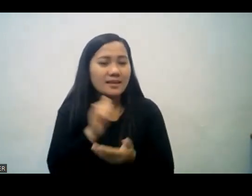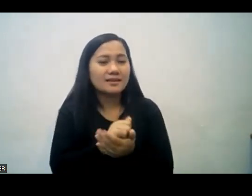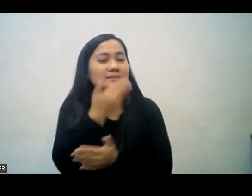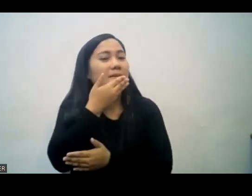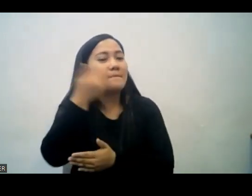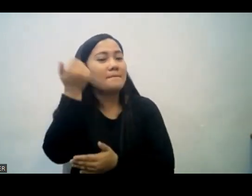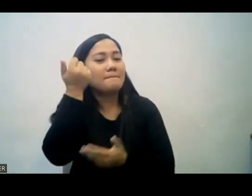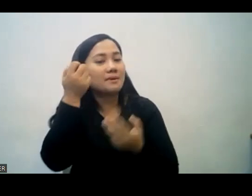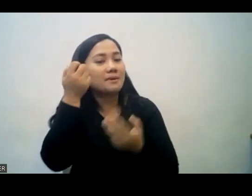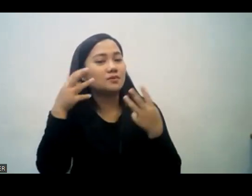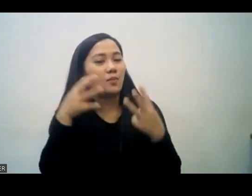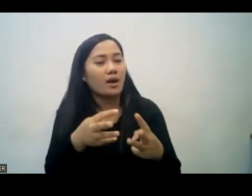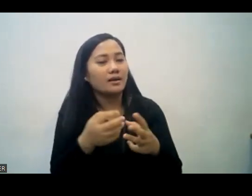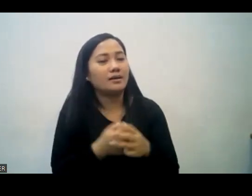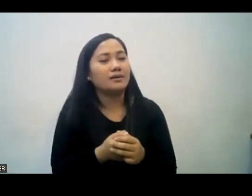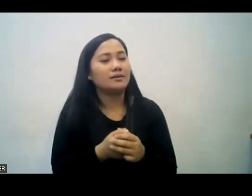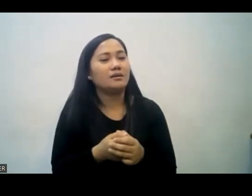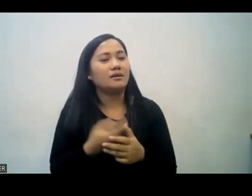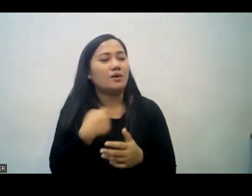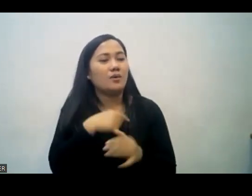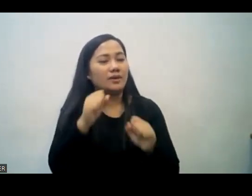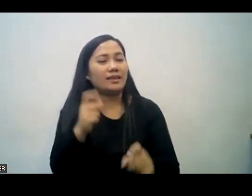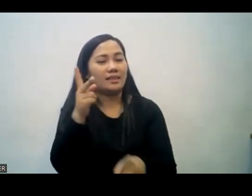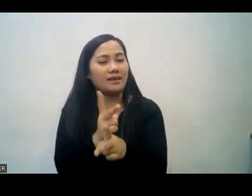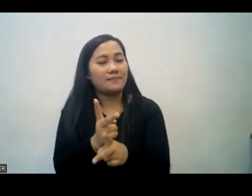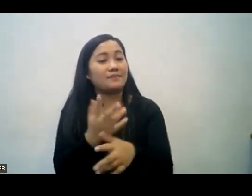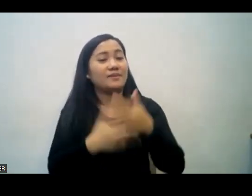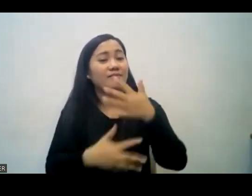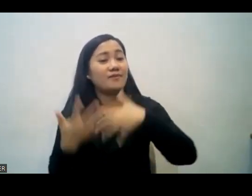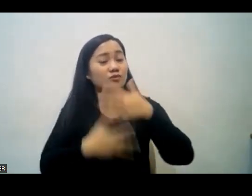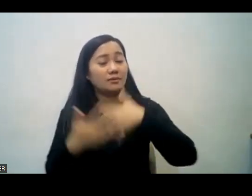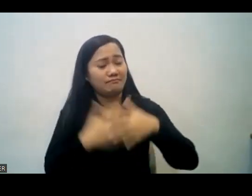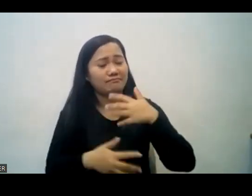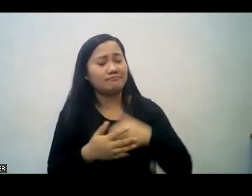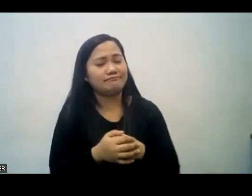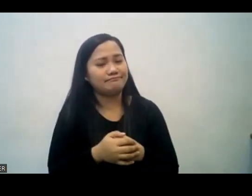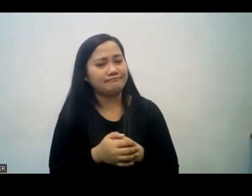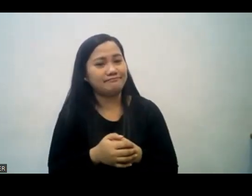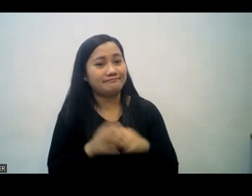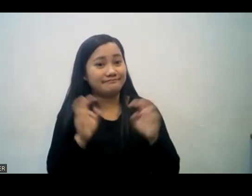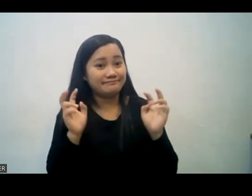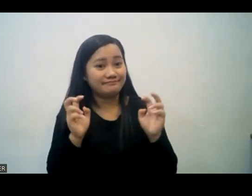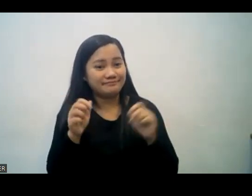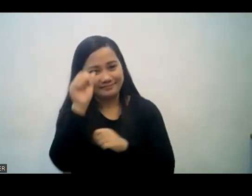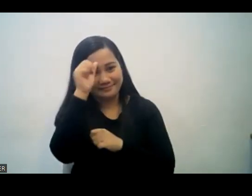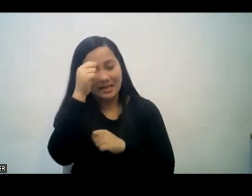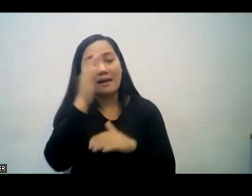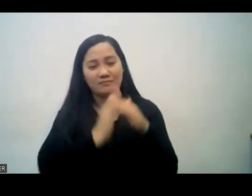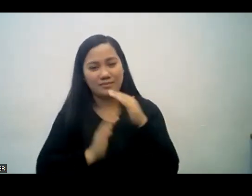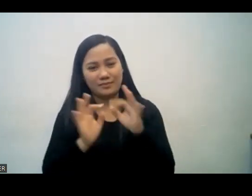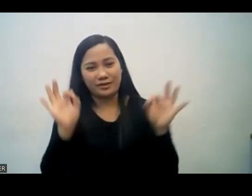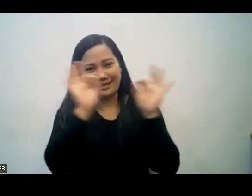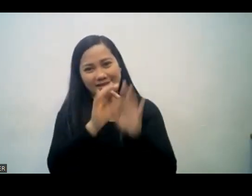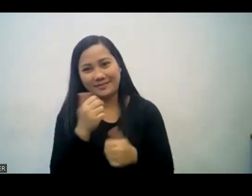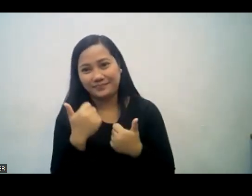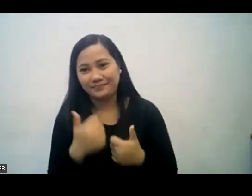kaya ito po yung pinakamainam na paraan para mapanatili yung fellowship and you know to keep our fellowship look at this Philippians chapter 2